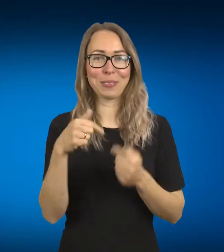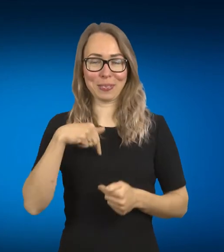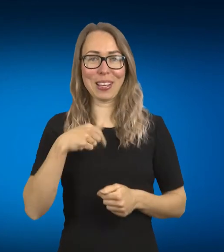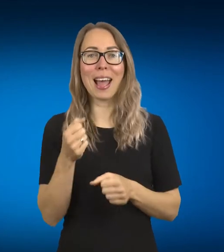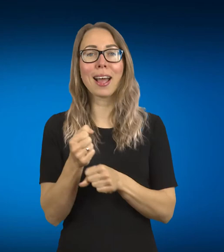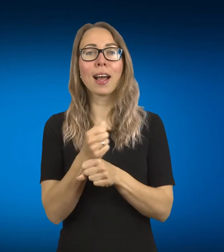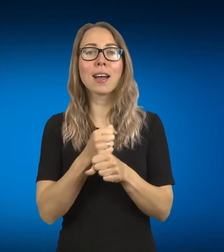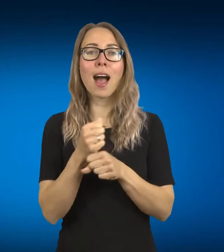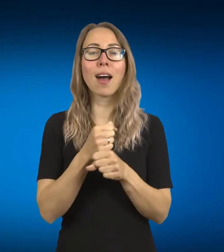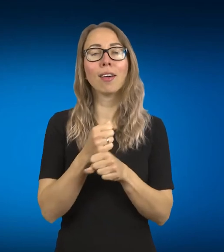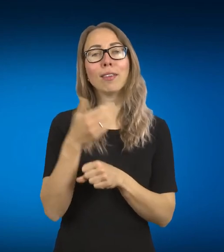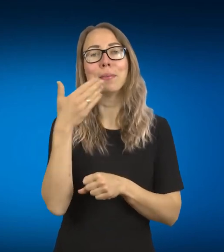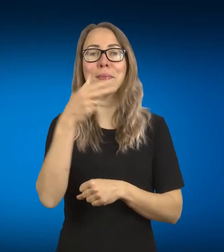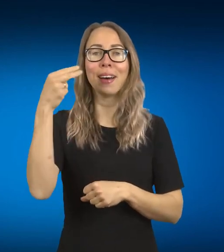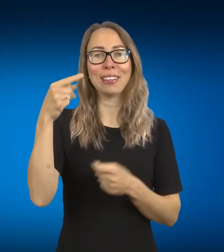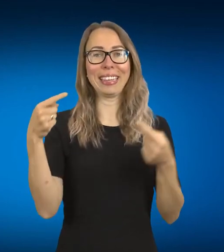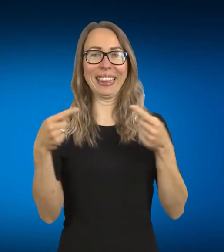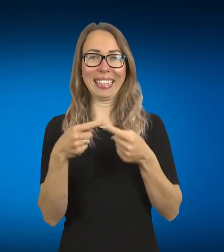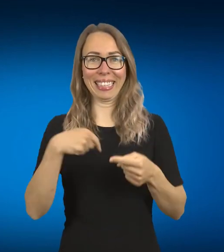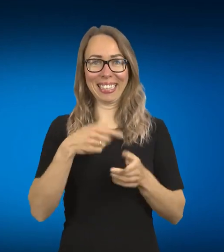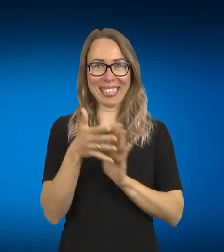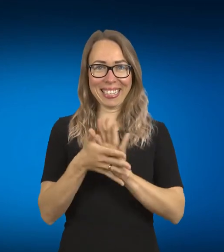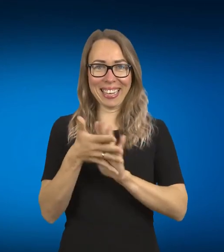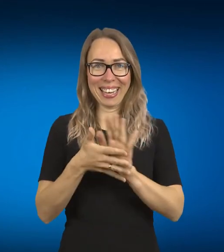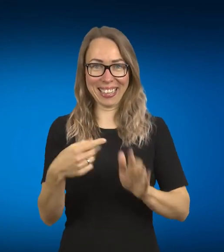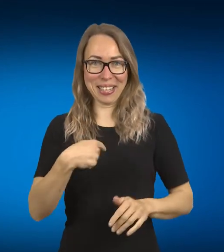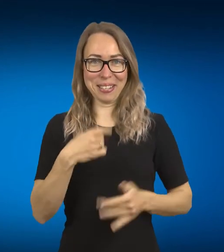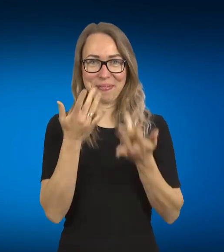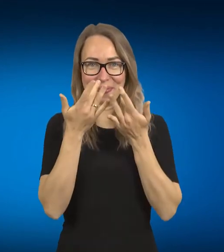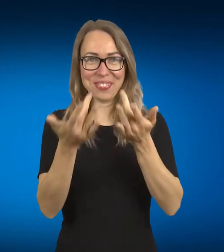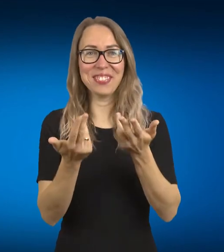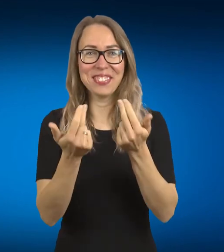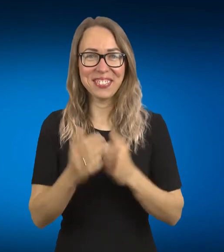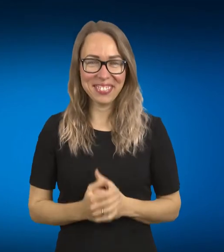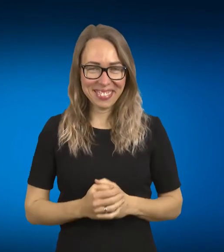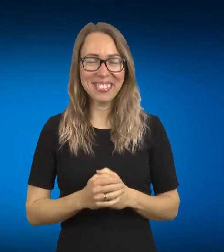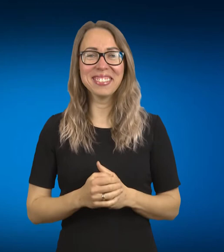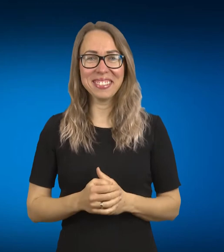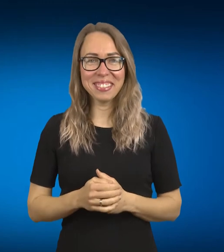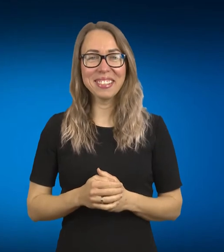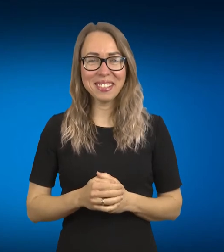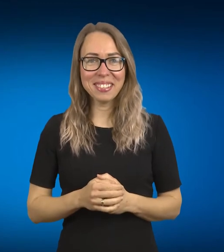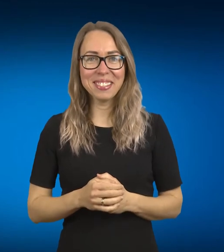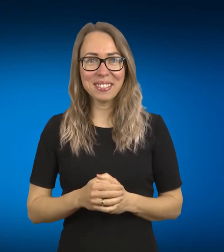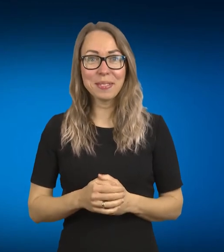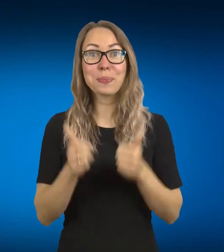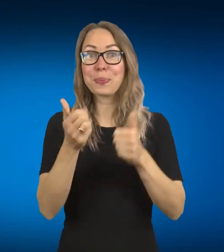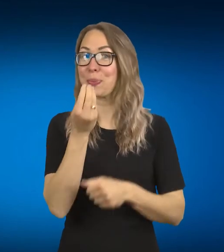popetį tinkamų gestų. Oi, kaip, Aini, tieš, vat tą progą kavos pakelsiu. A, super.